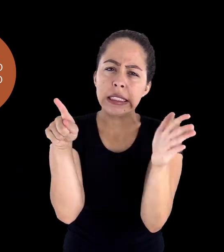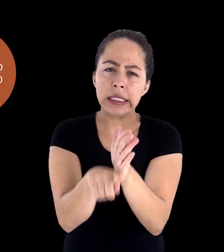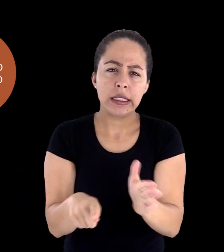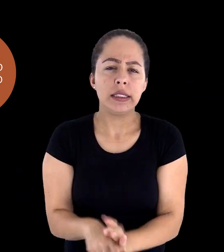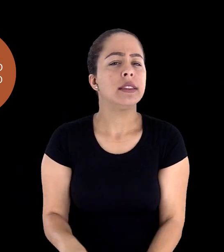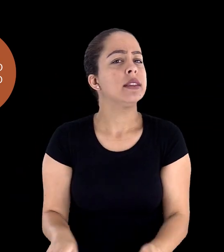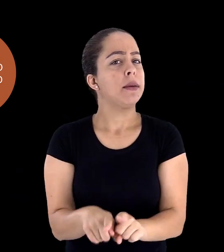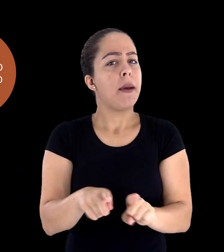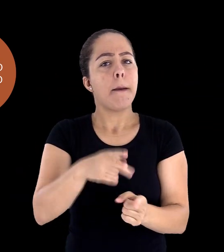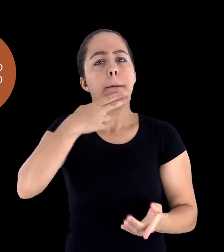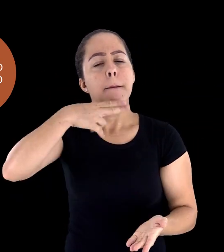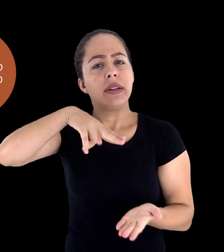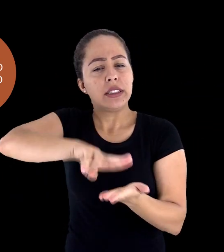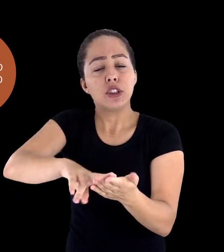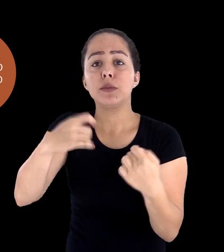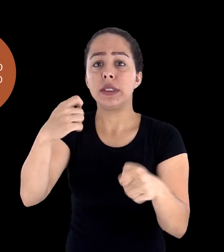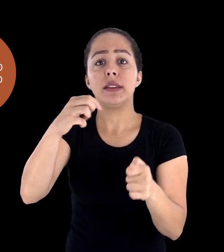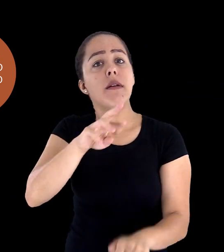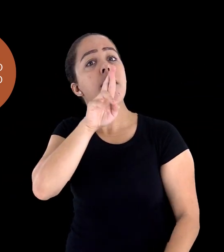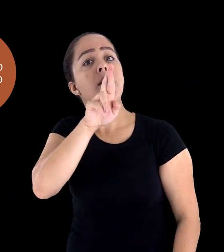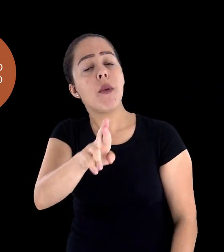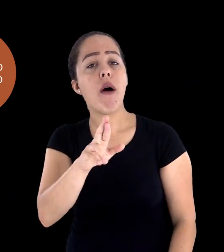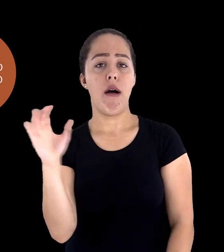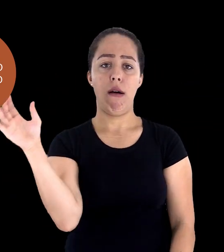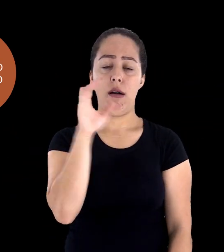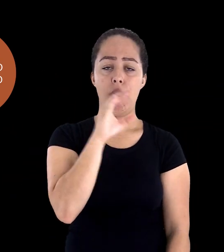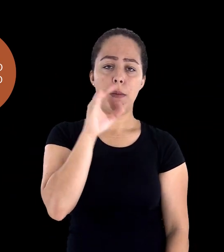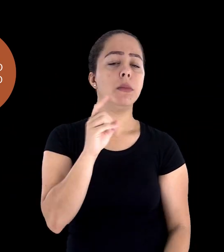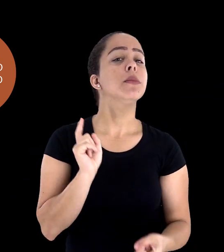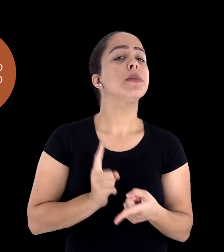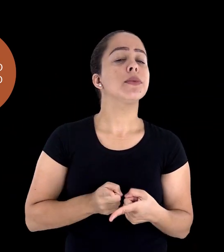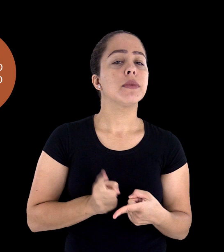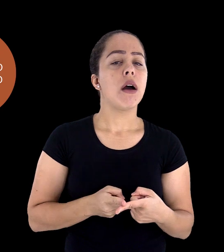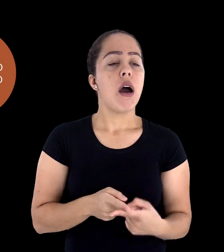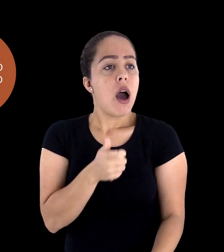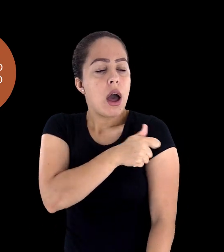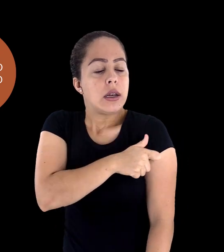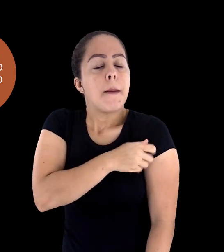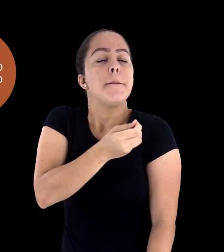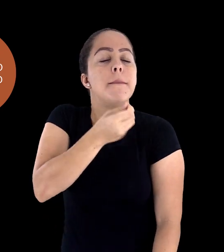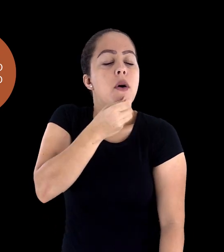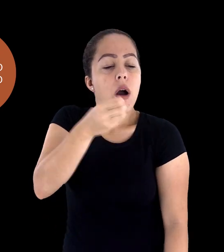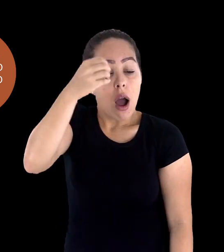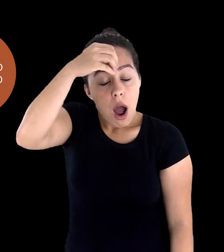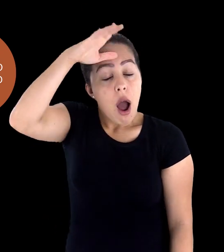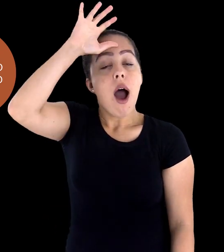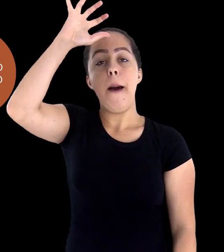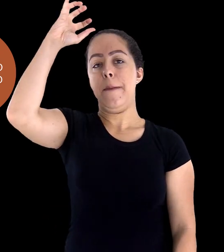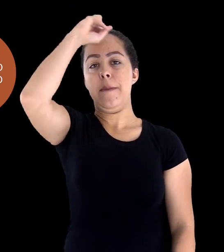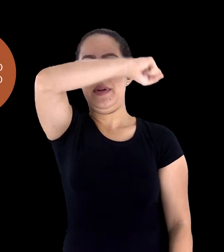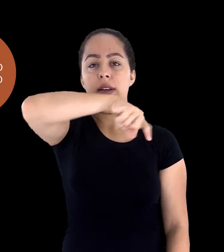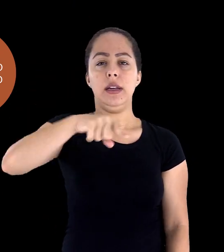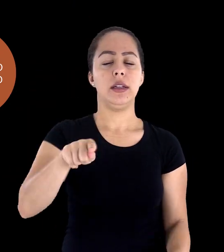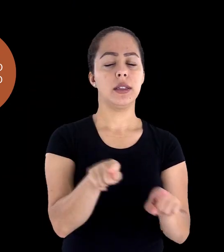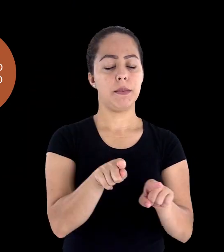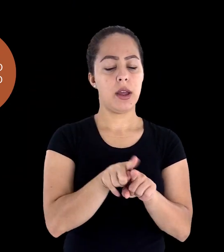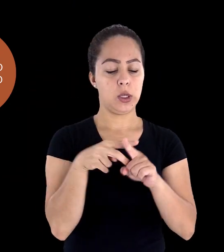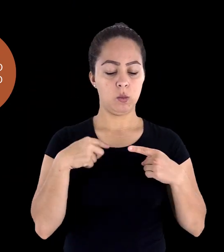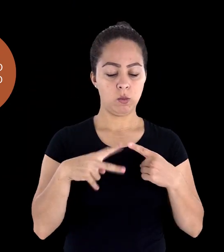Então, a importância desse feedback realizado de forma rápida, para que o aluno possa ir se ajustando e melhorando para as